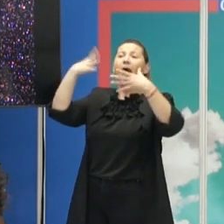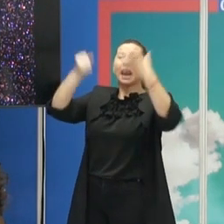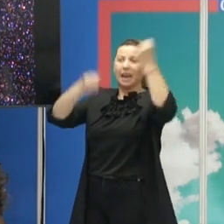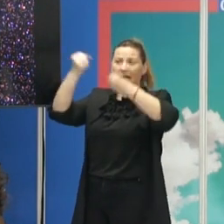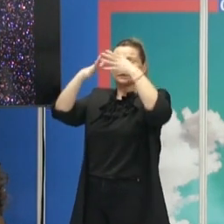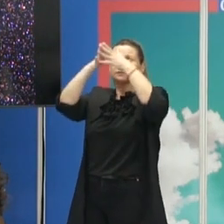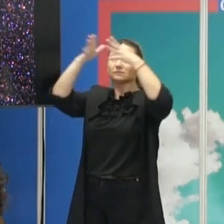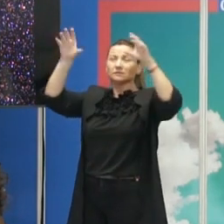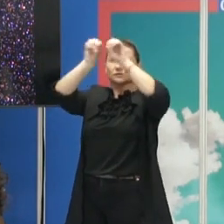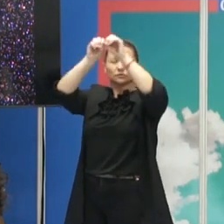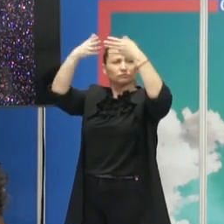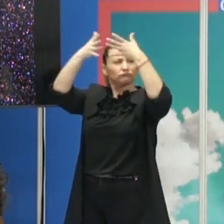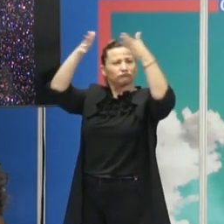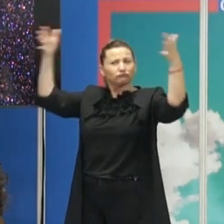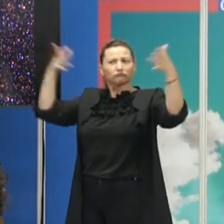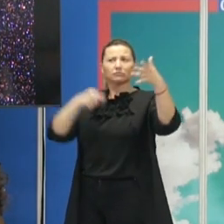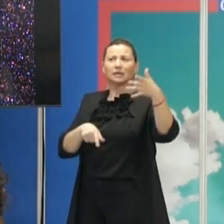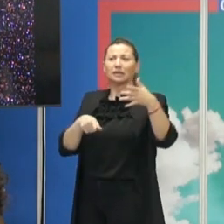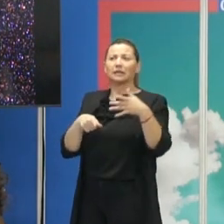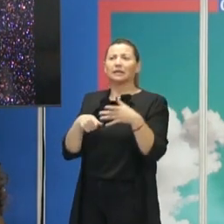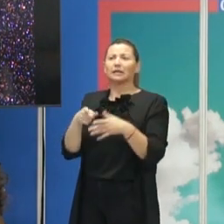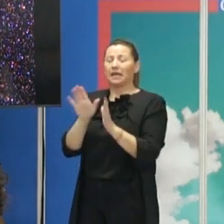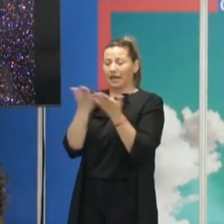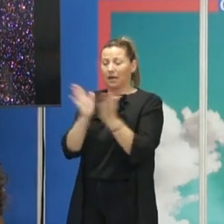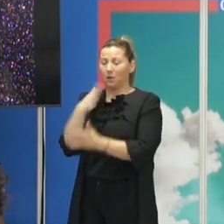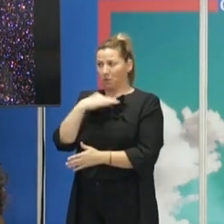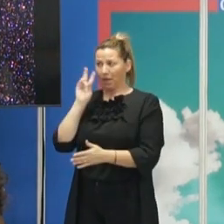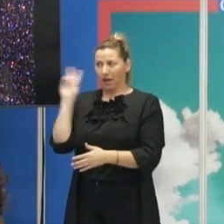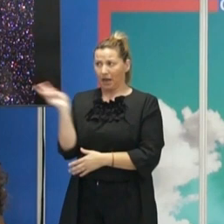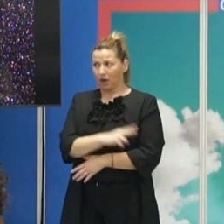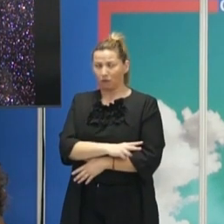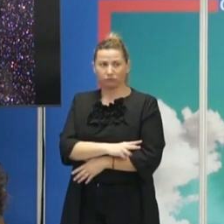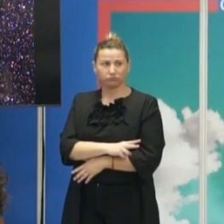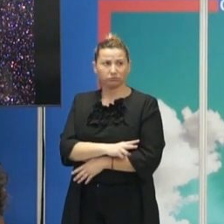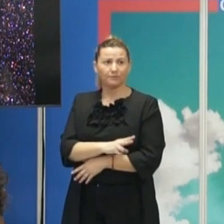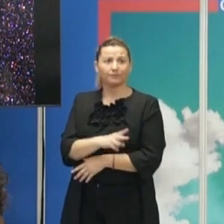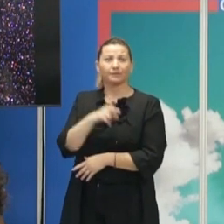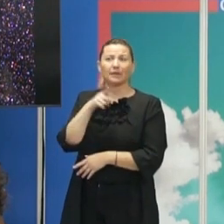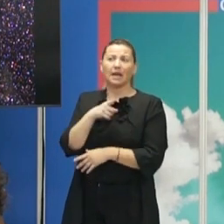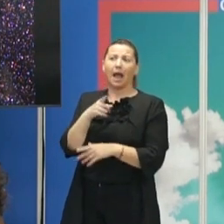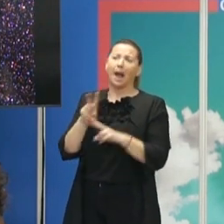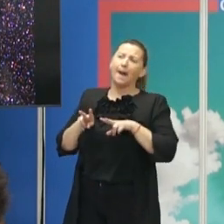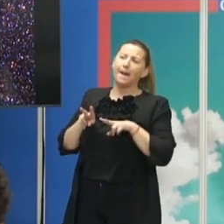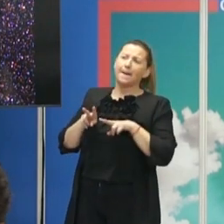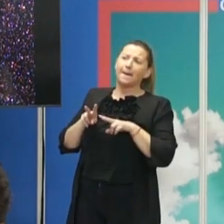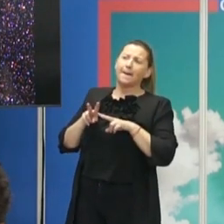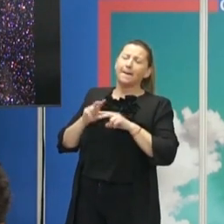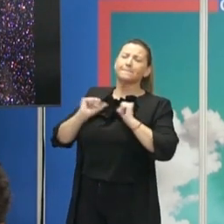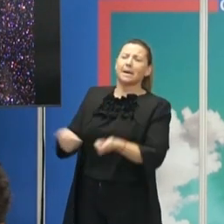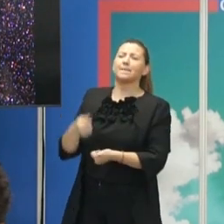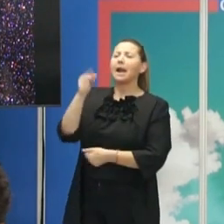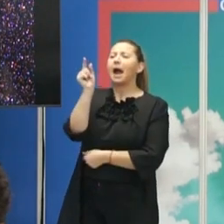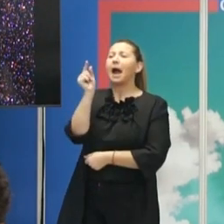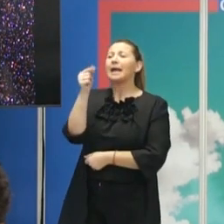años luz. De hecho, hay un de los capítulos del libro que está dedicado al centro de la galaxia, que coincide con más o menos las primeras pinturas en Altamía.